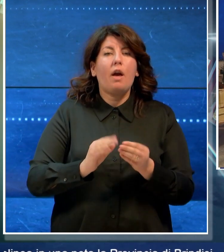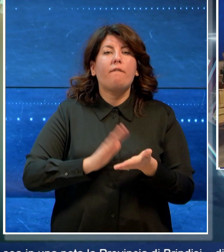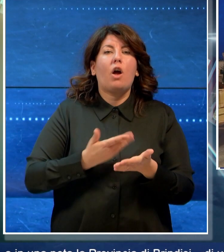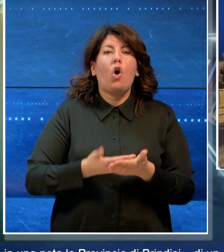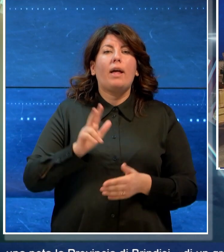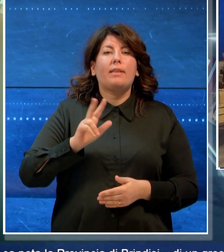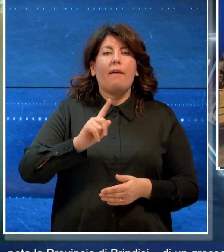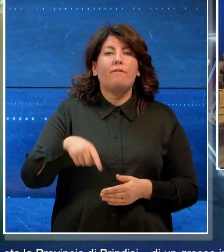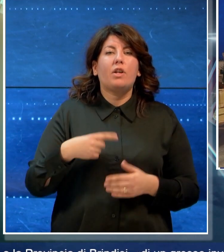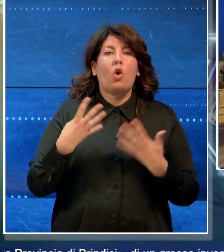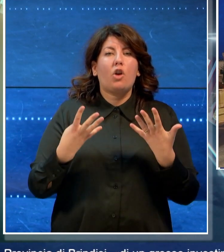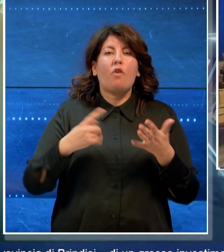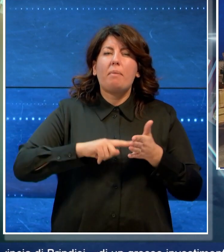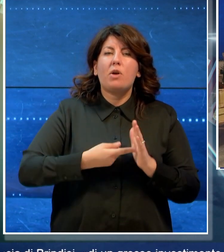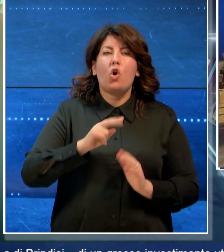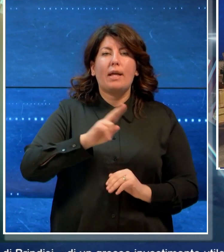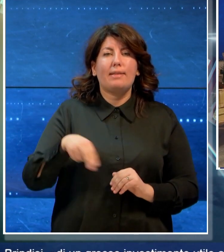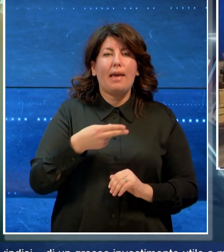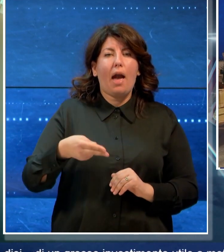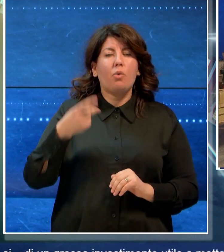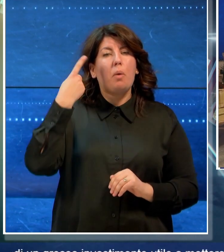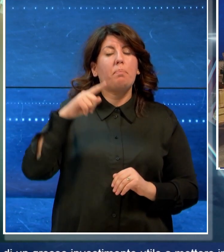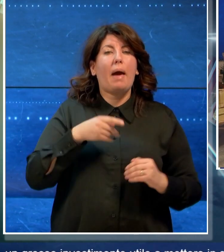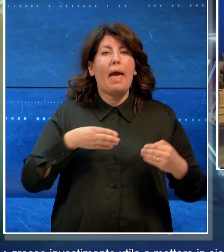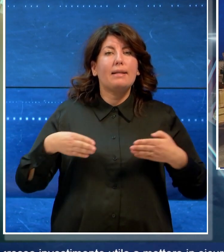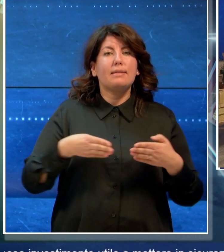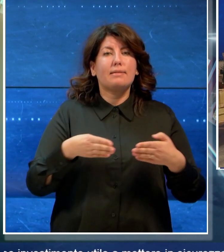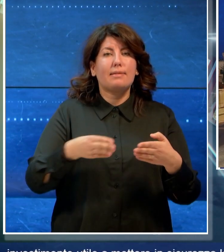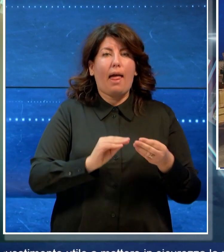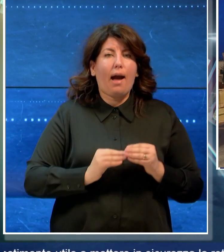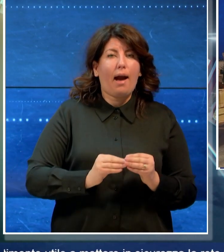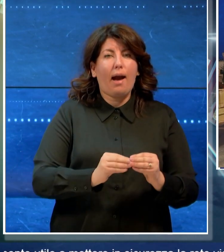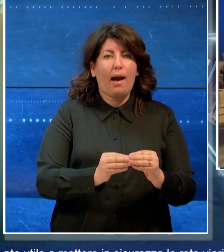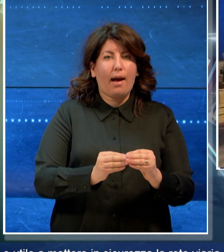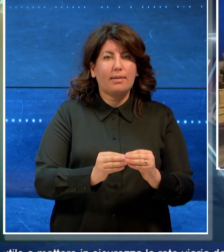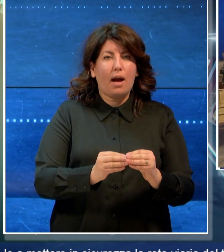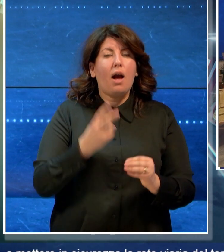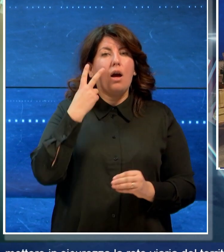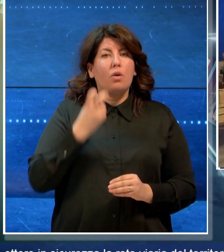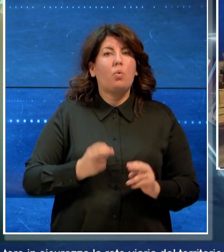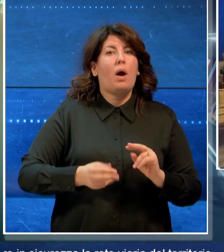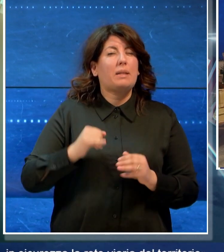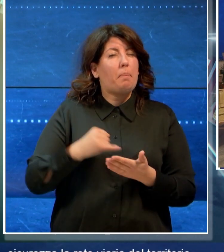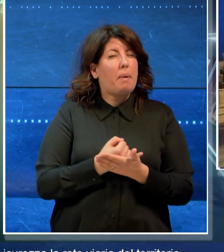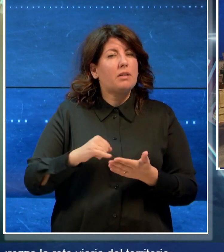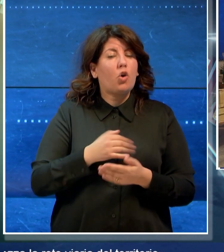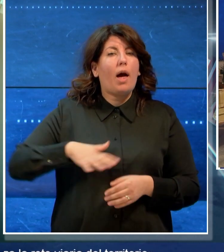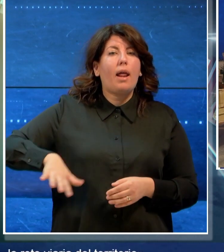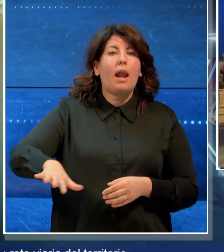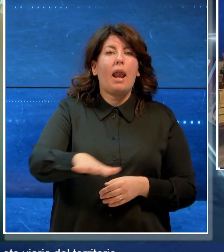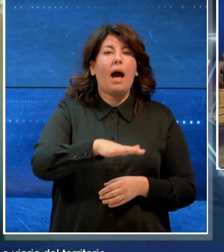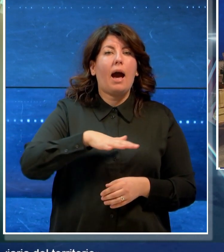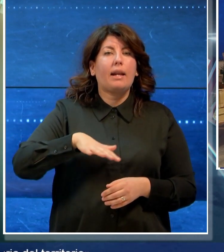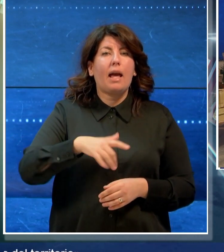milioni di euro per la rete stradale che interesserà in particolare l'area del